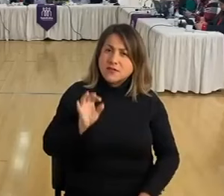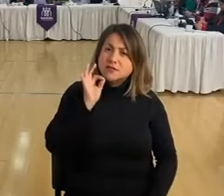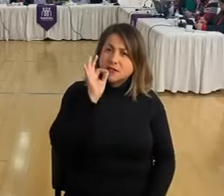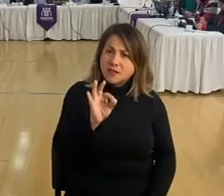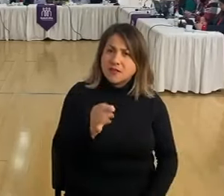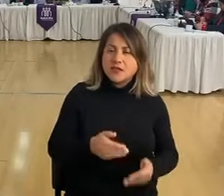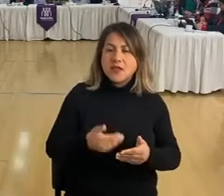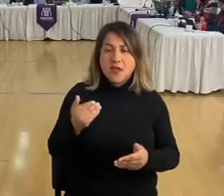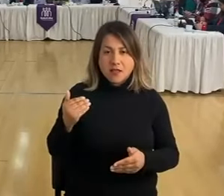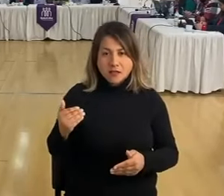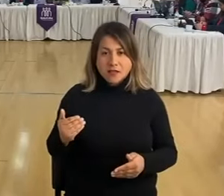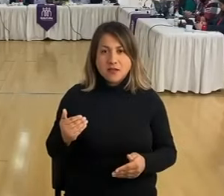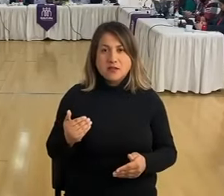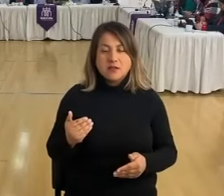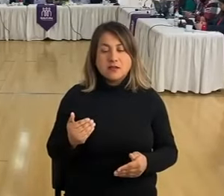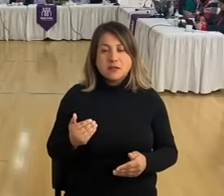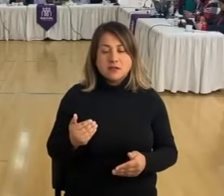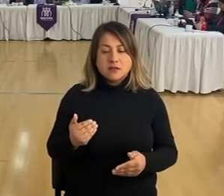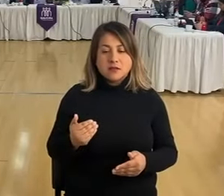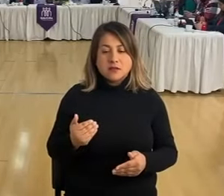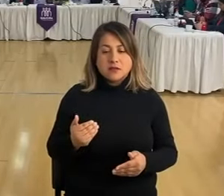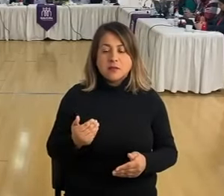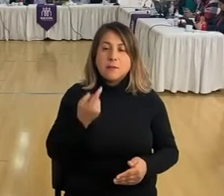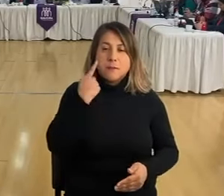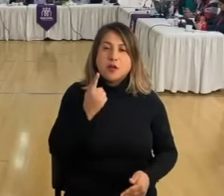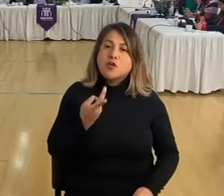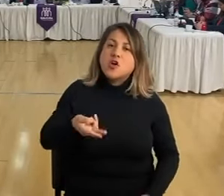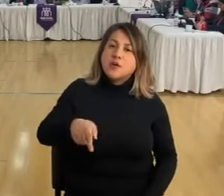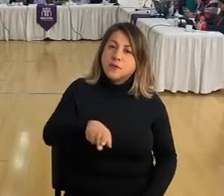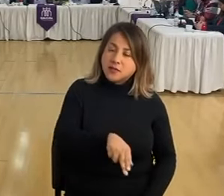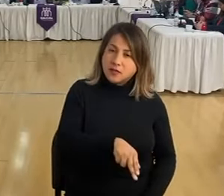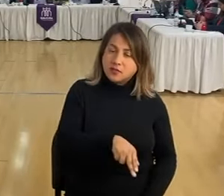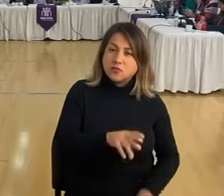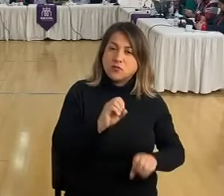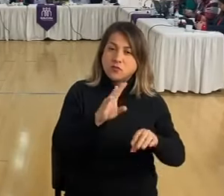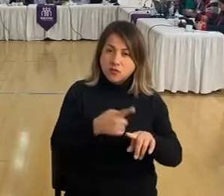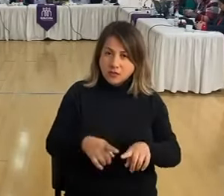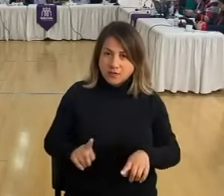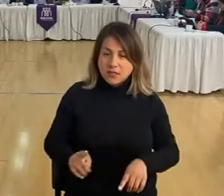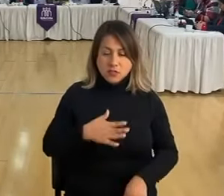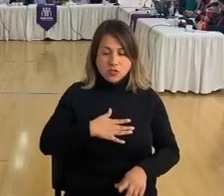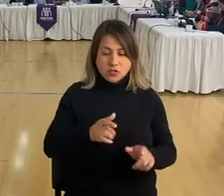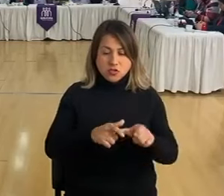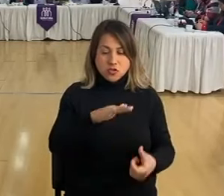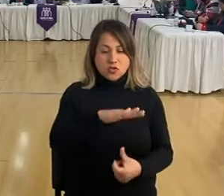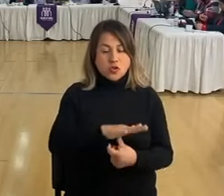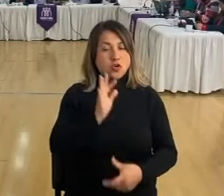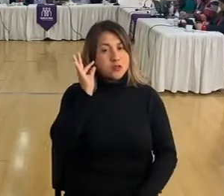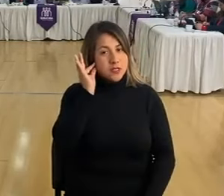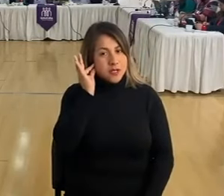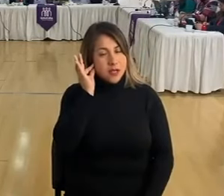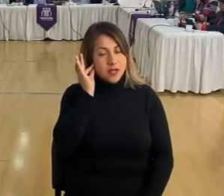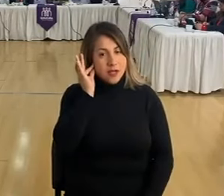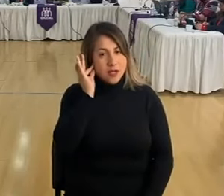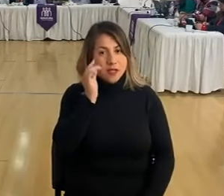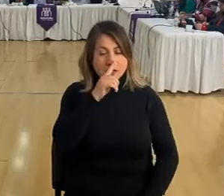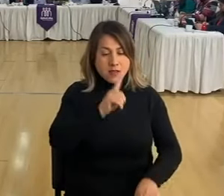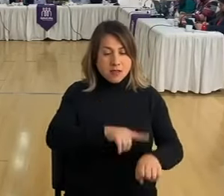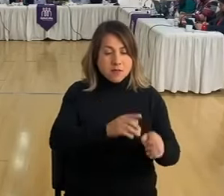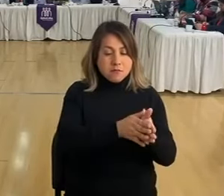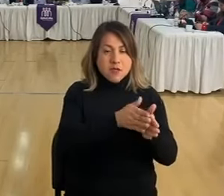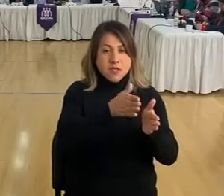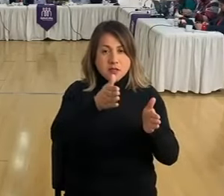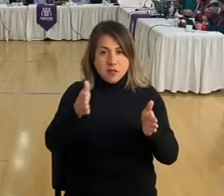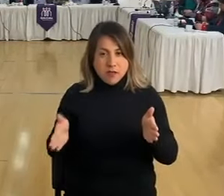anteriores, en escasas ocasiones, pero lo he reiterado cuando se ha dado. Yo como concejala y en todo mi periodo,